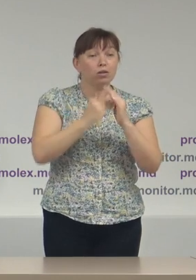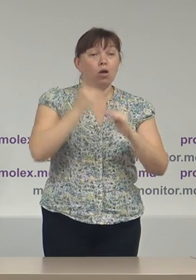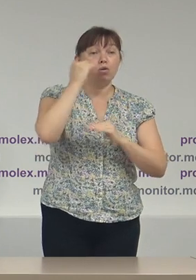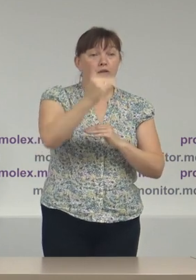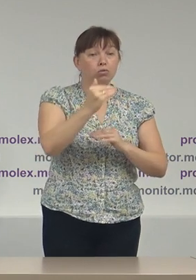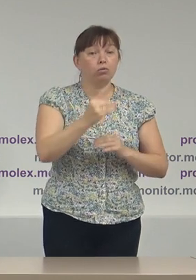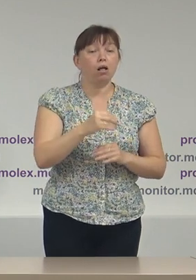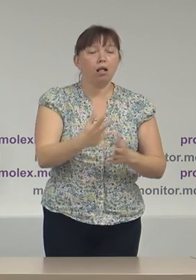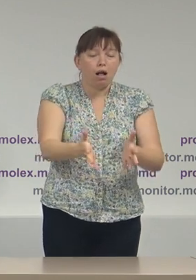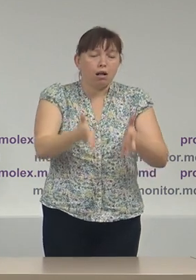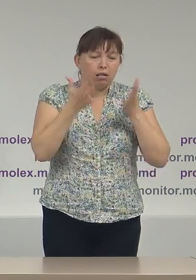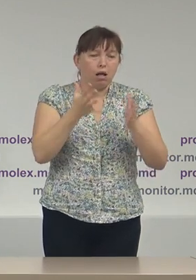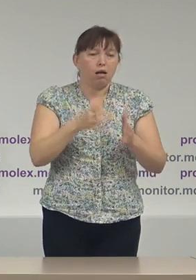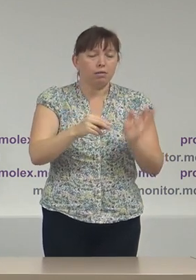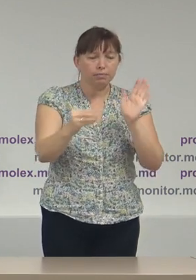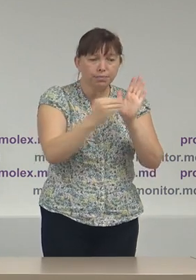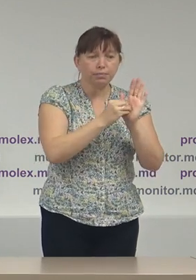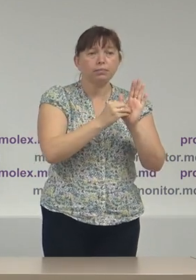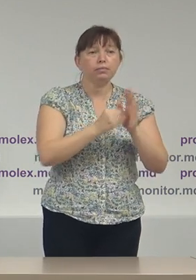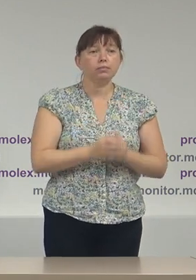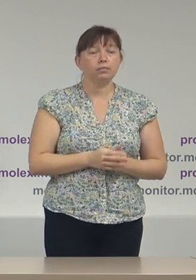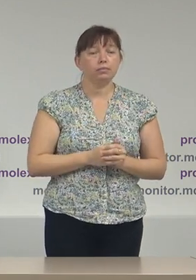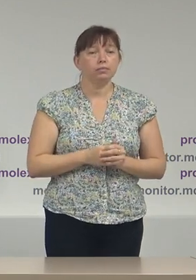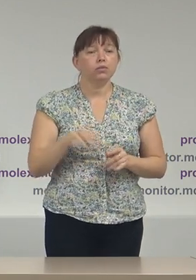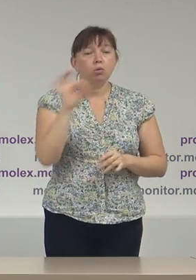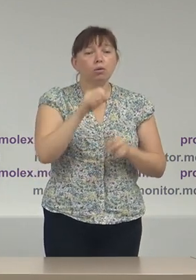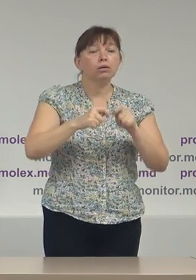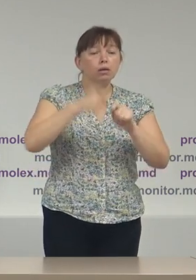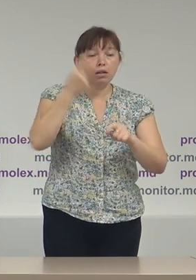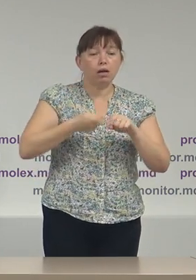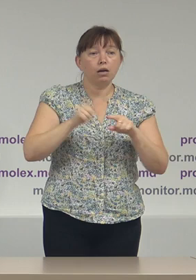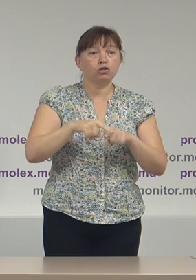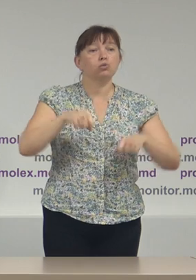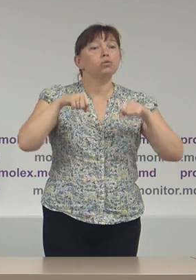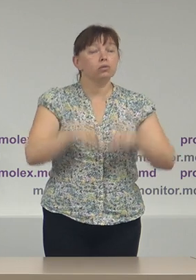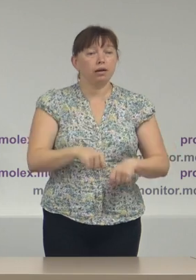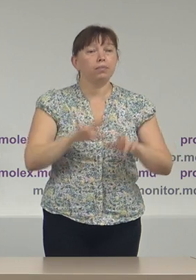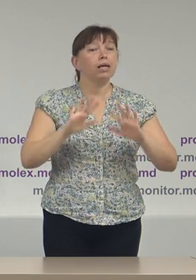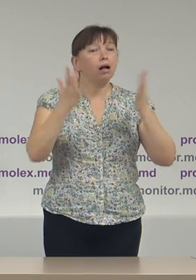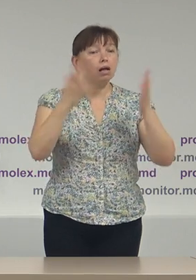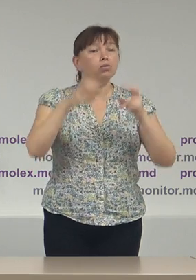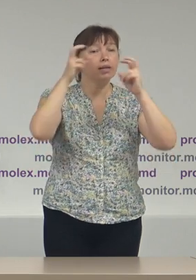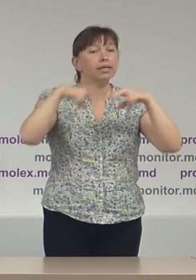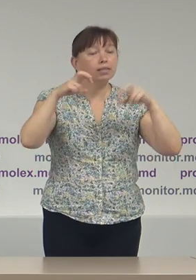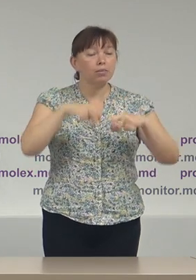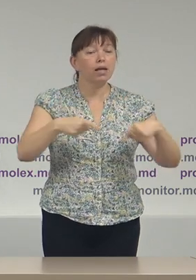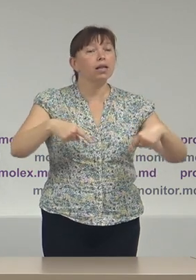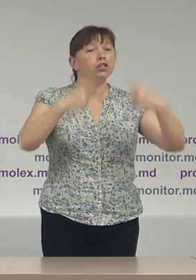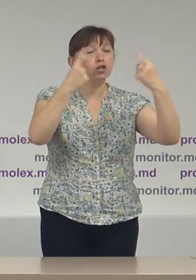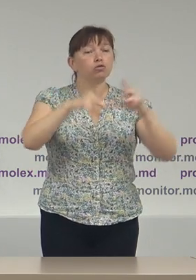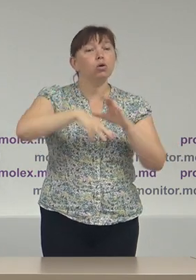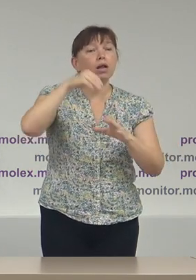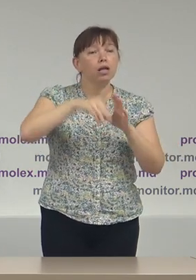clar a specificat asupra la încălcarea acestui drept în cazul examinării litigilor